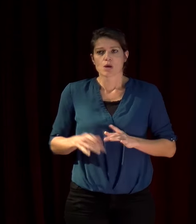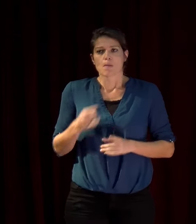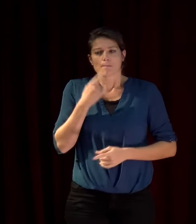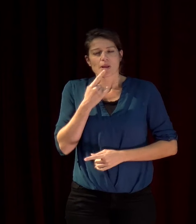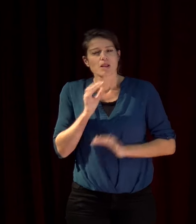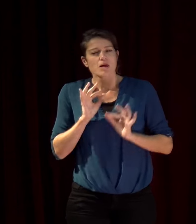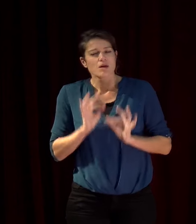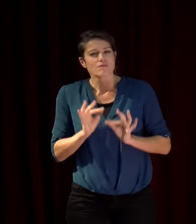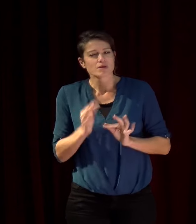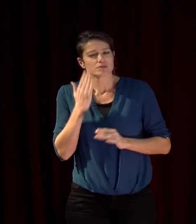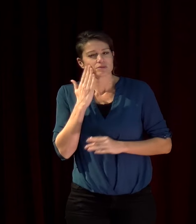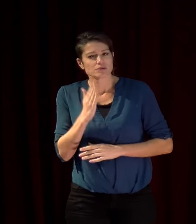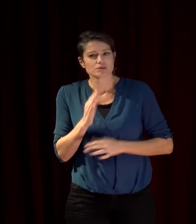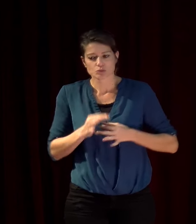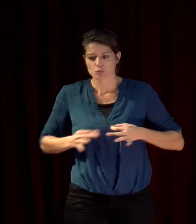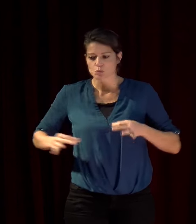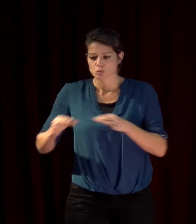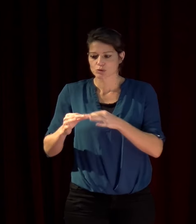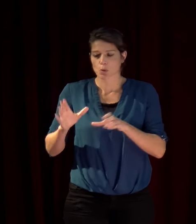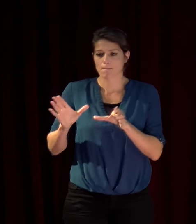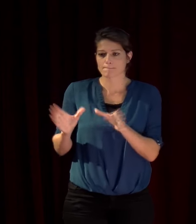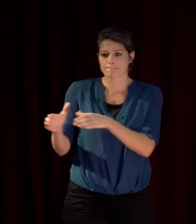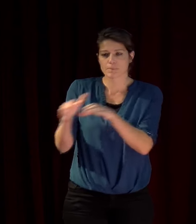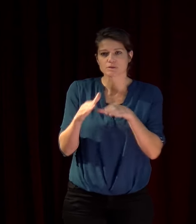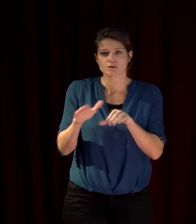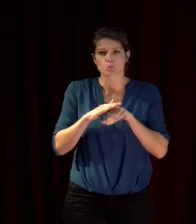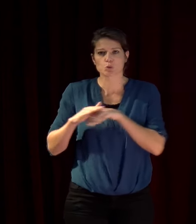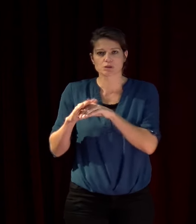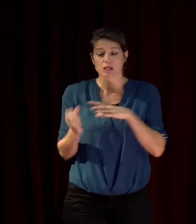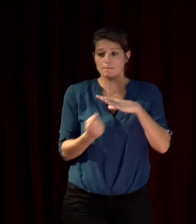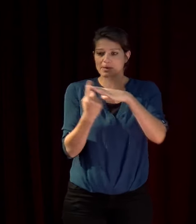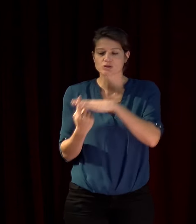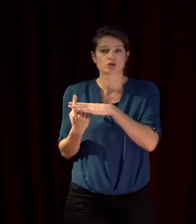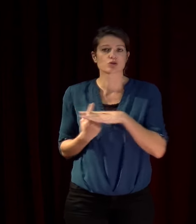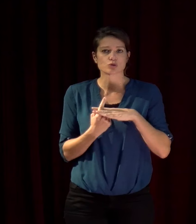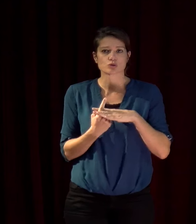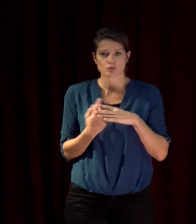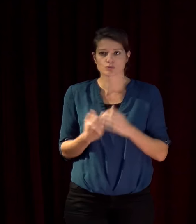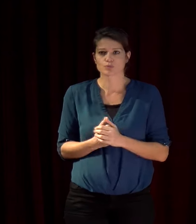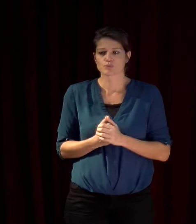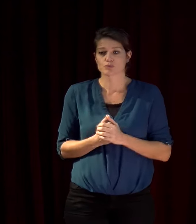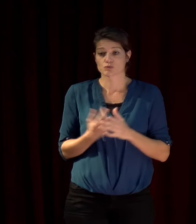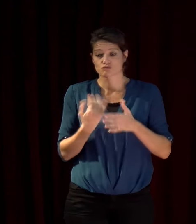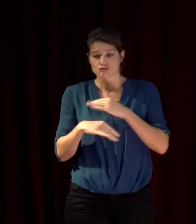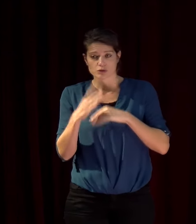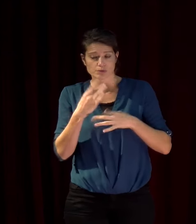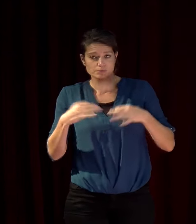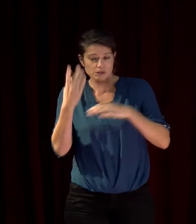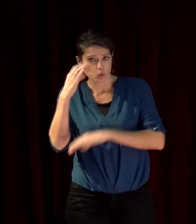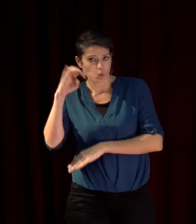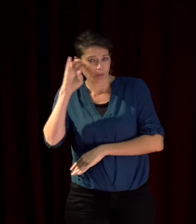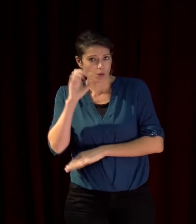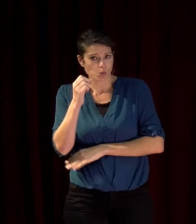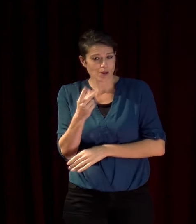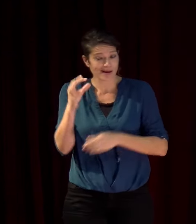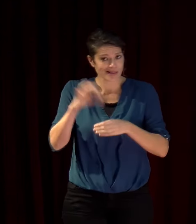élections dans les pays enfin les partis politiques dans les émergents dans les pays européens mais vous n'avez